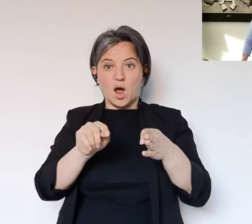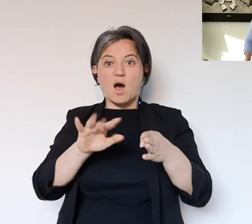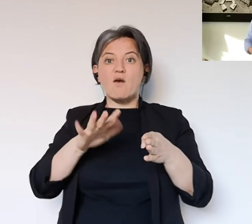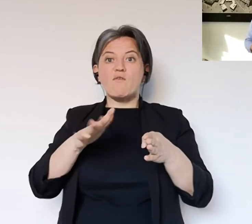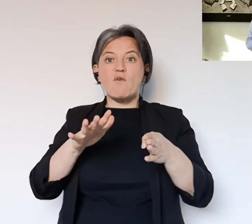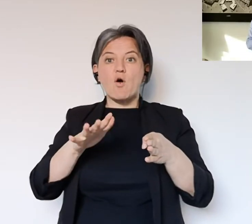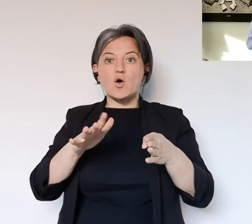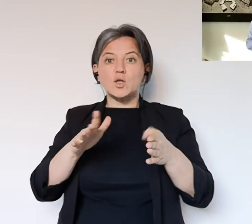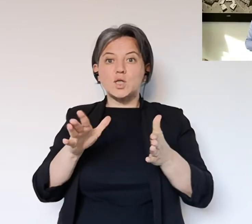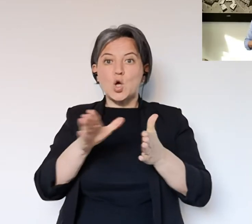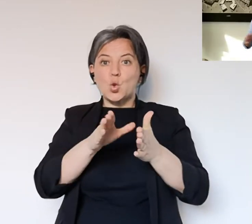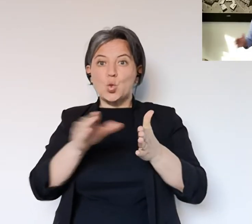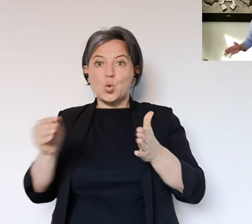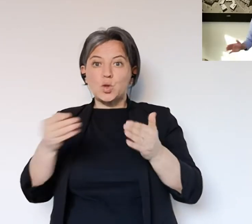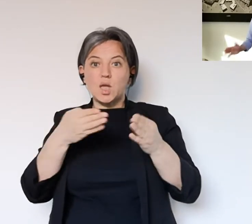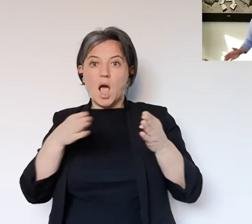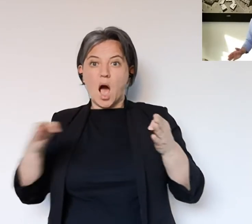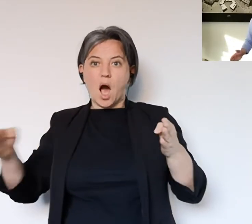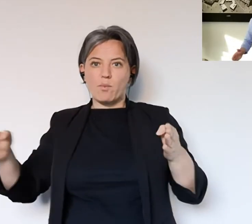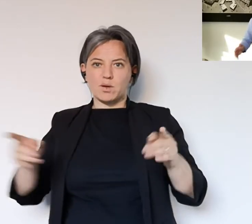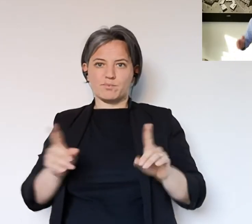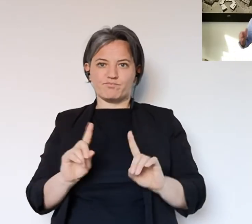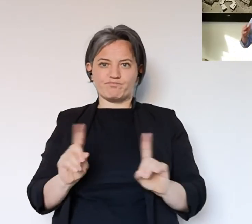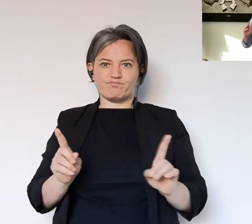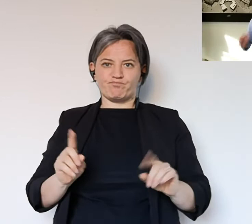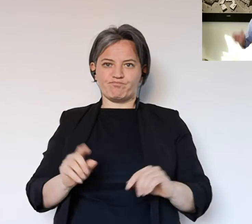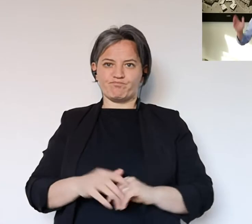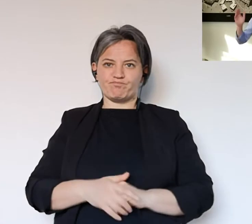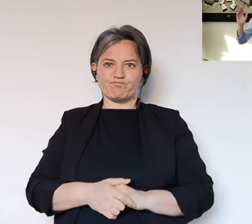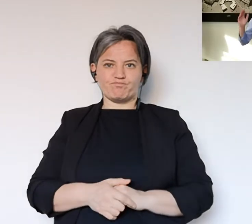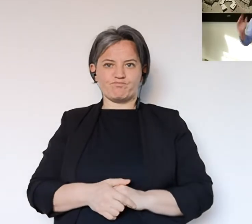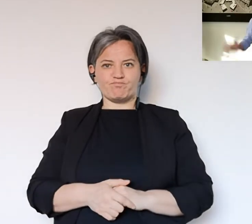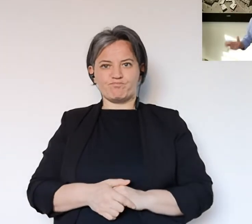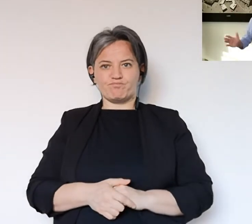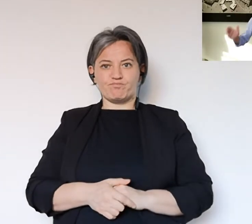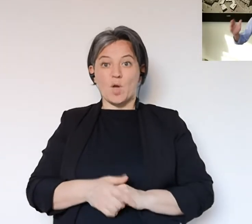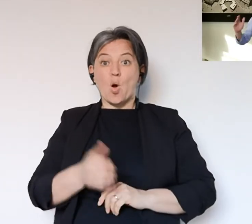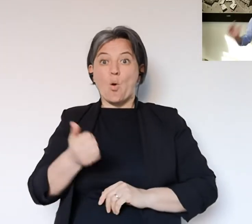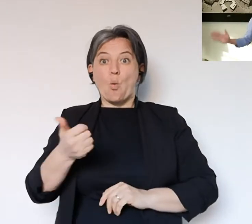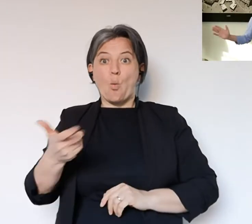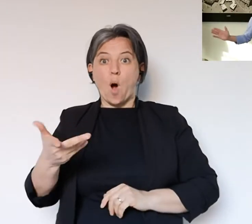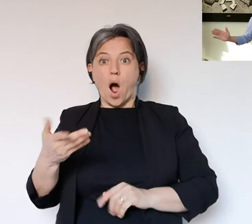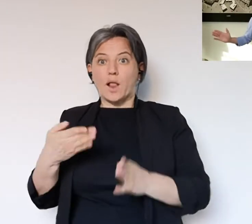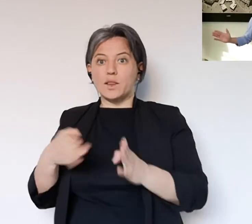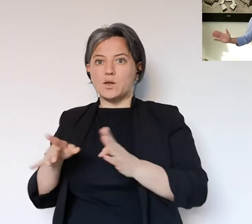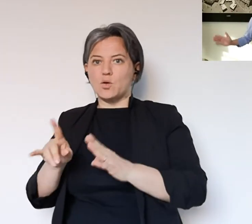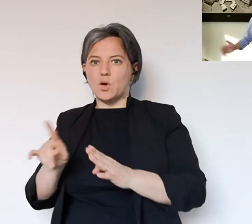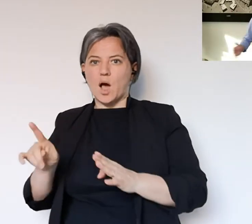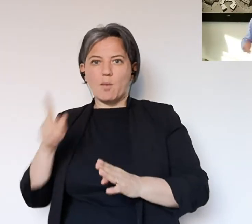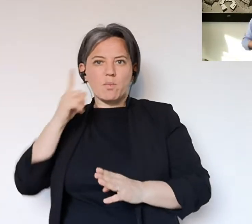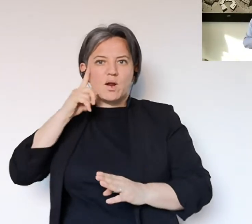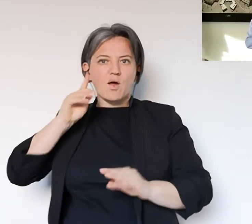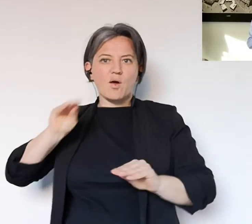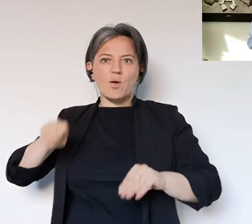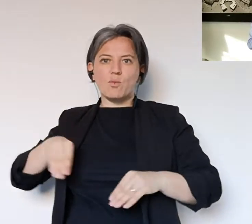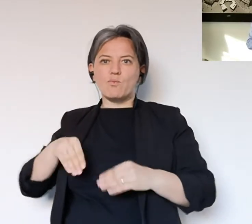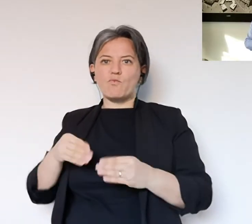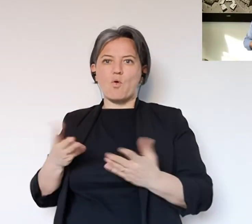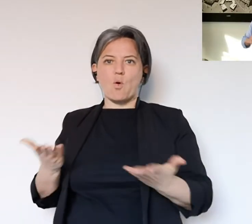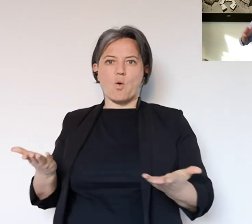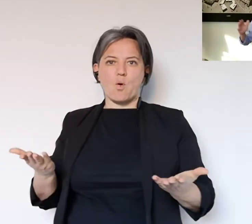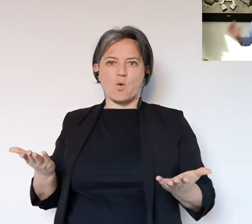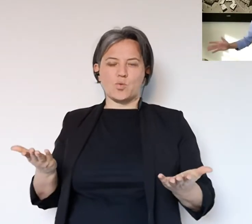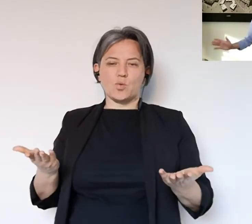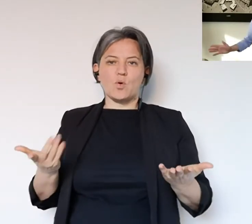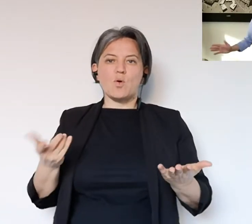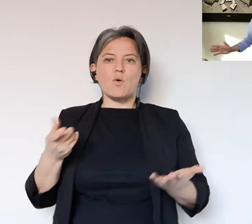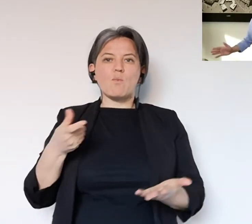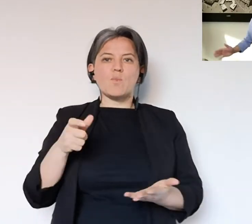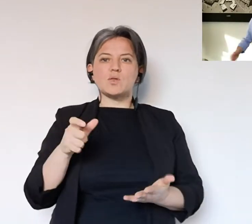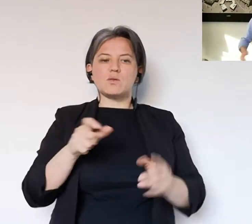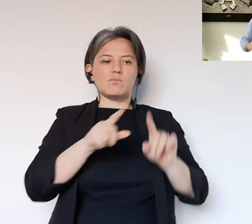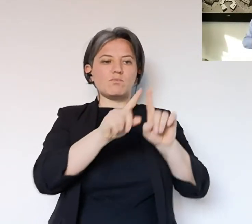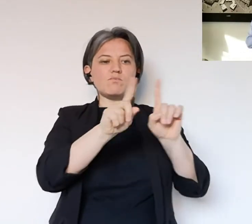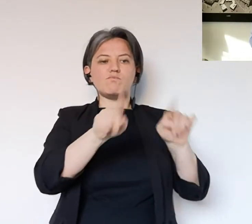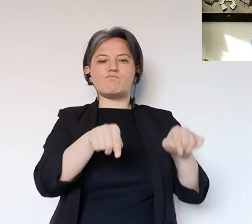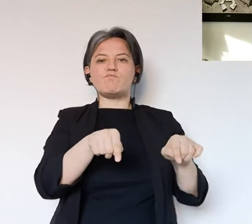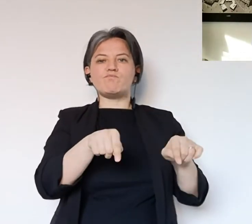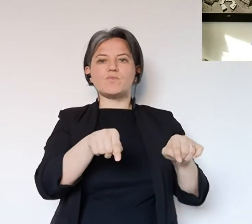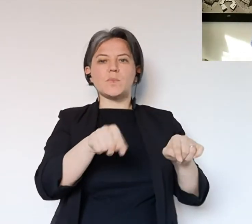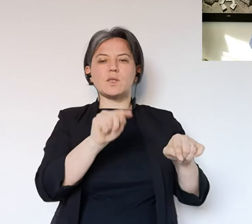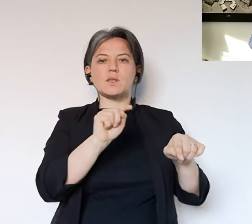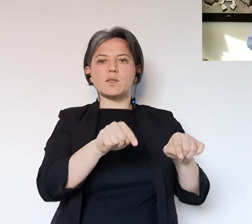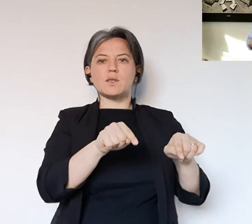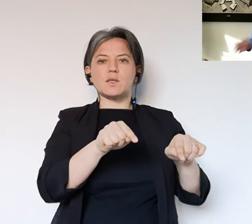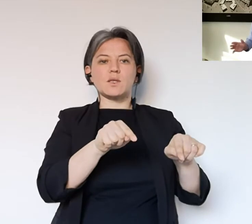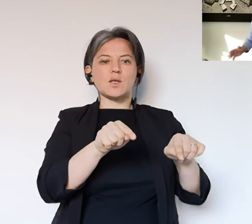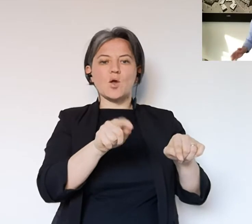che a quella riapertura forse non tutti riapriranno e non ne abbiamo ancora contezza. E